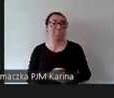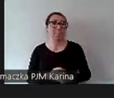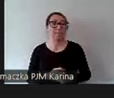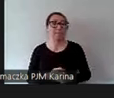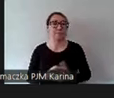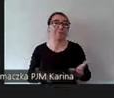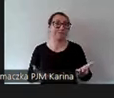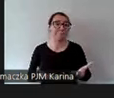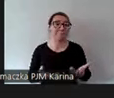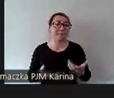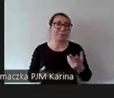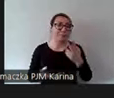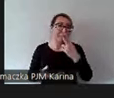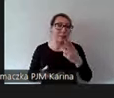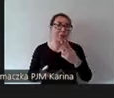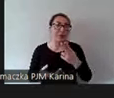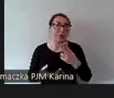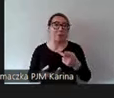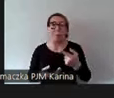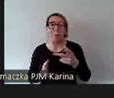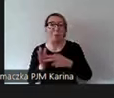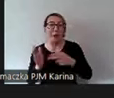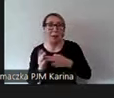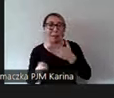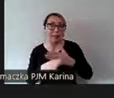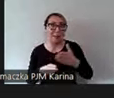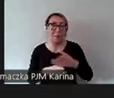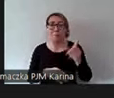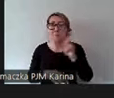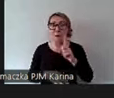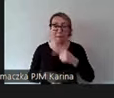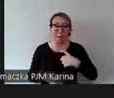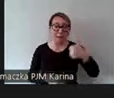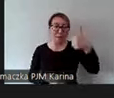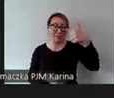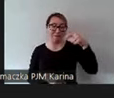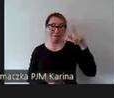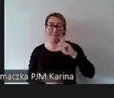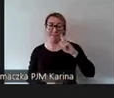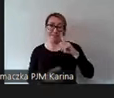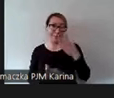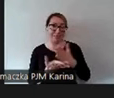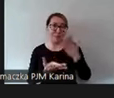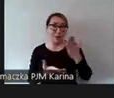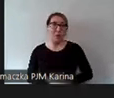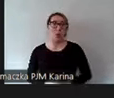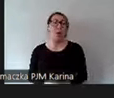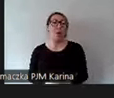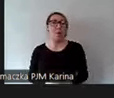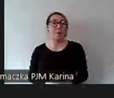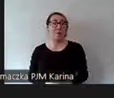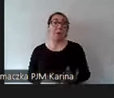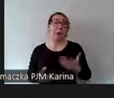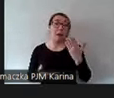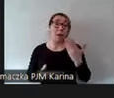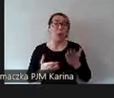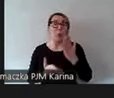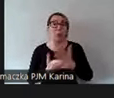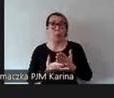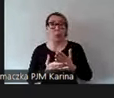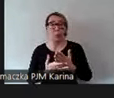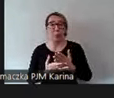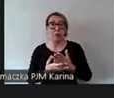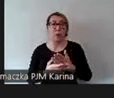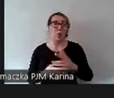ubolewamy, to nad obecność pierwiastka męskiego. Jestem jedyny, ale już pojawił się na horyzoncie